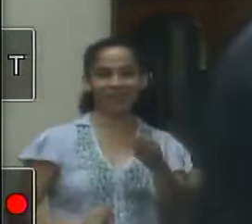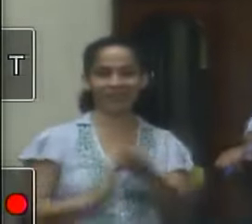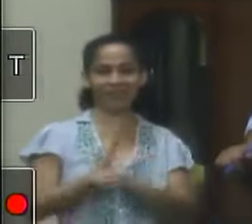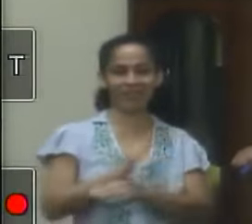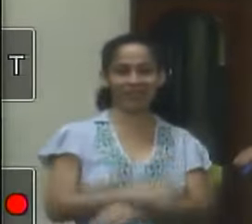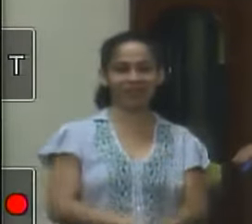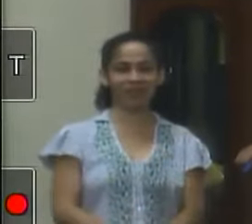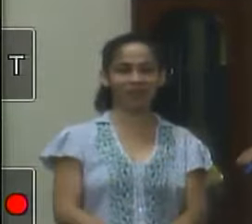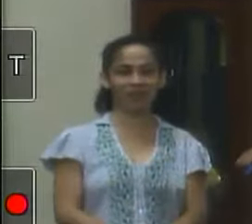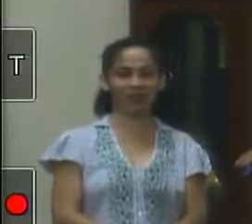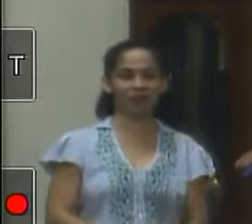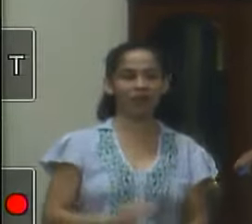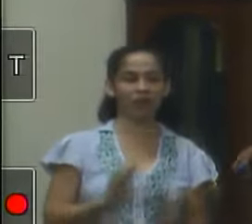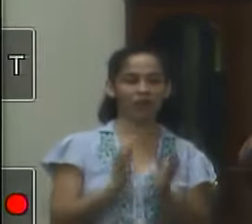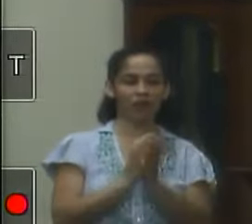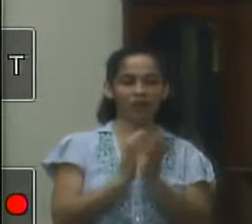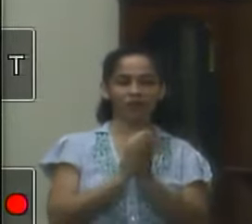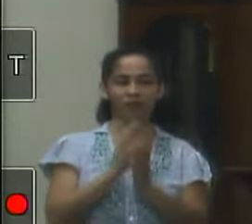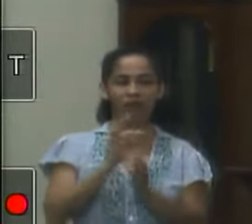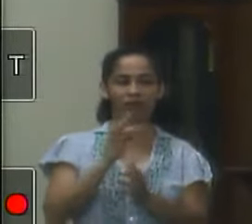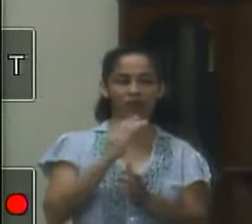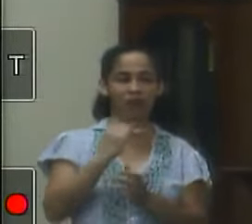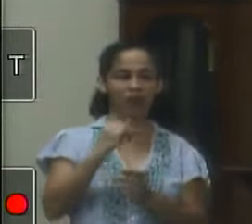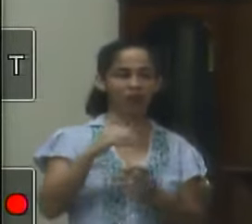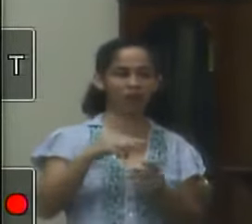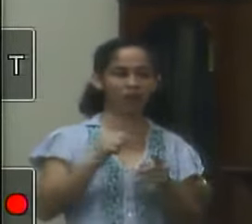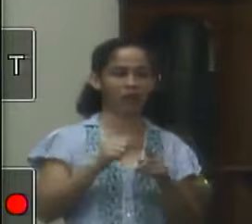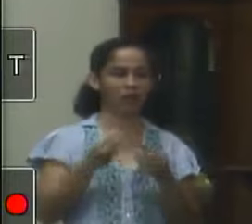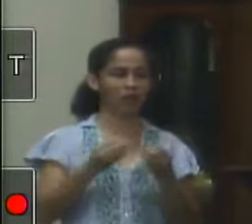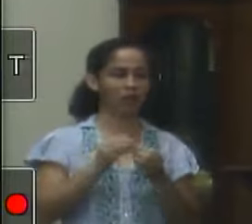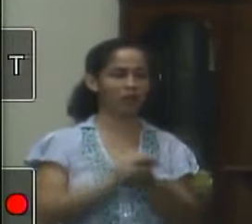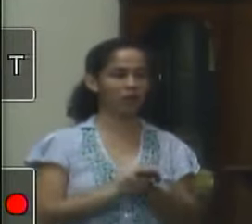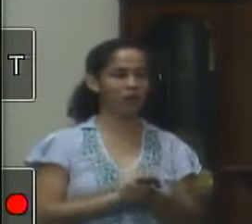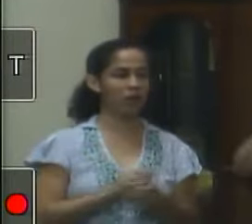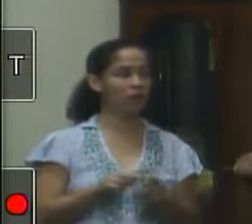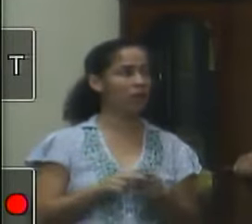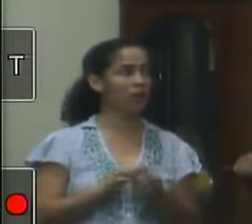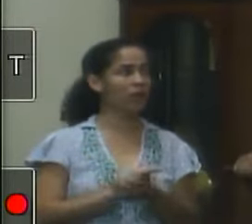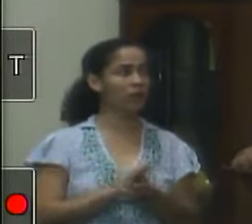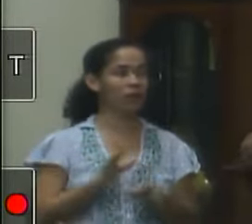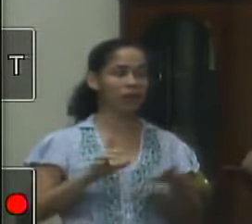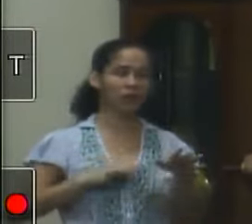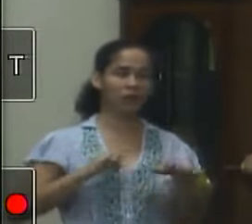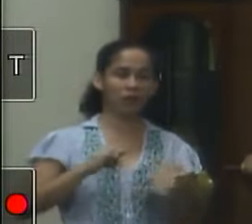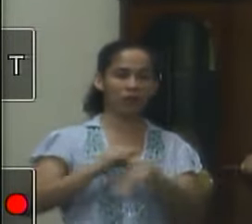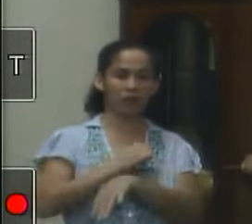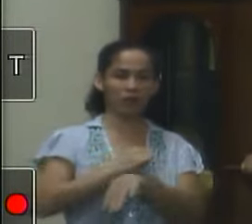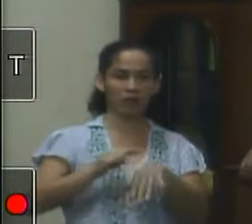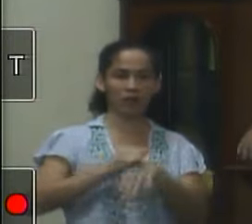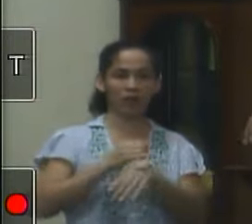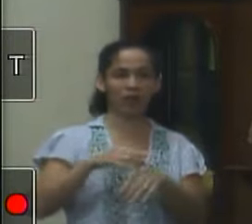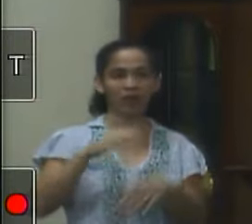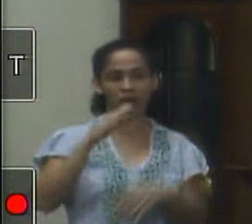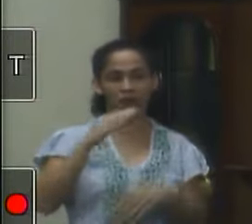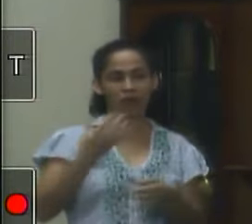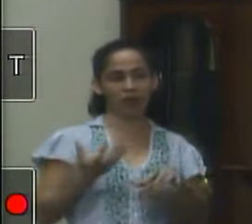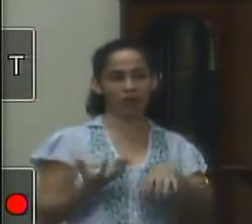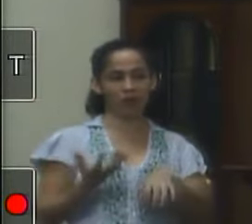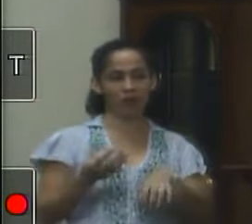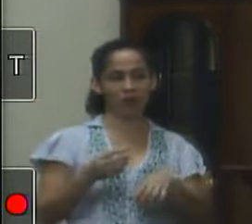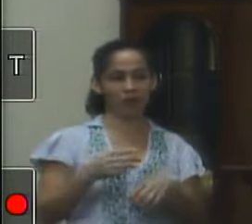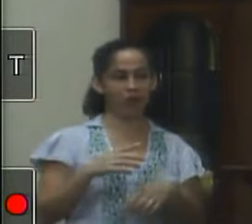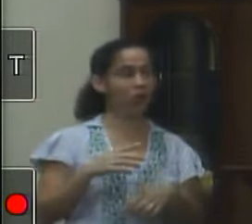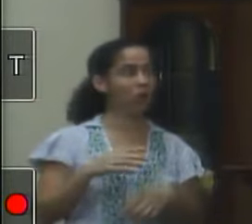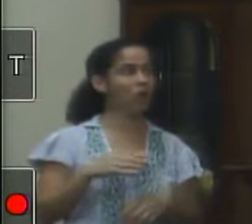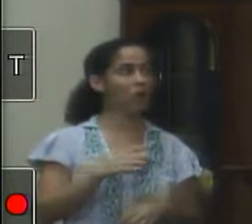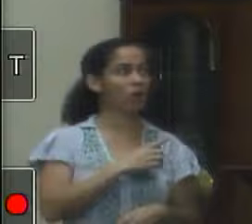pela equipe técnica então a gente está tentando viabilizar isso em Brasília com o deputado Leonardo Pisciani que já